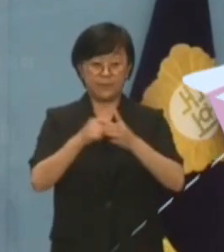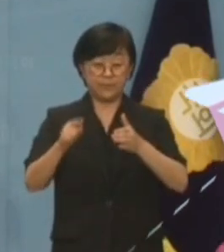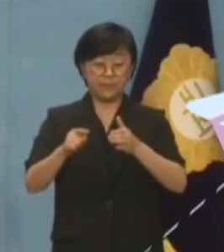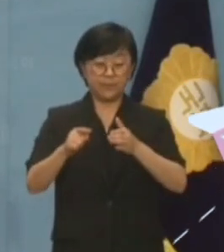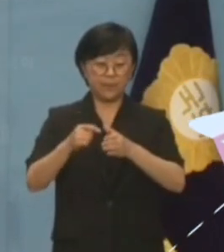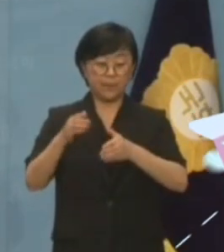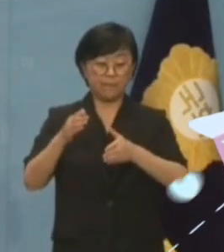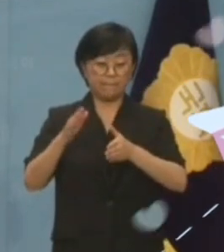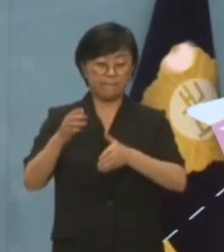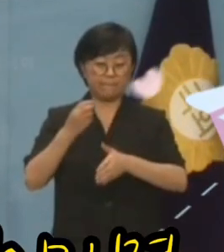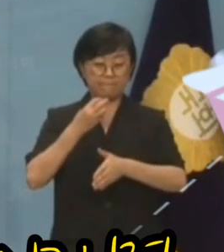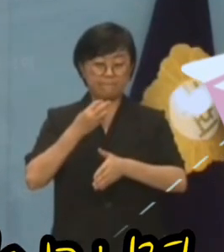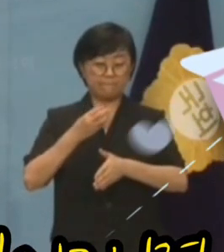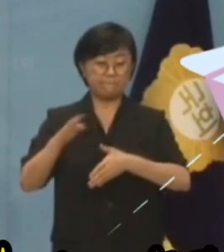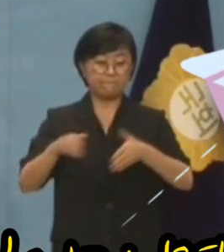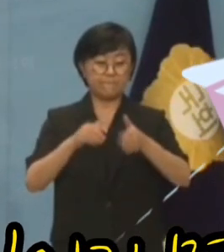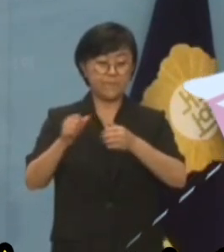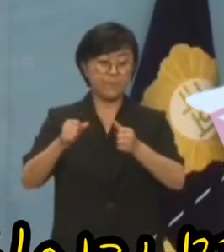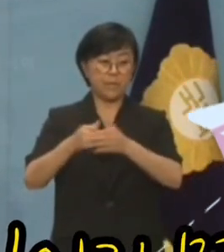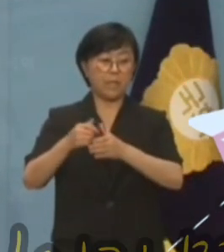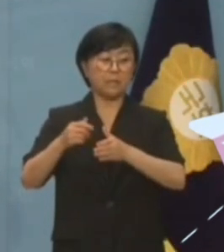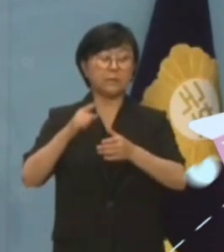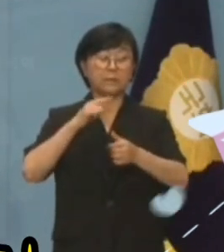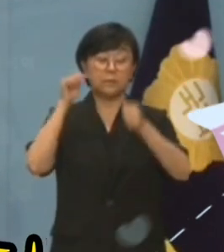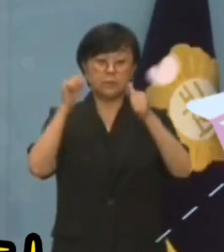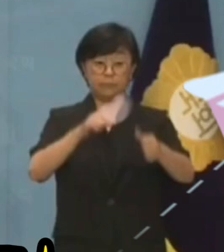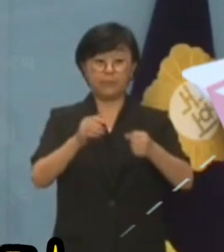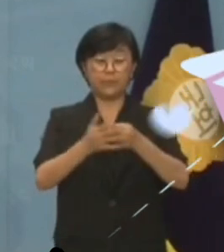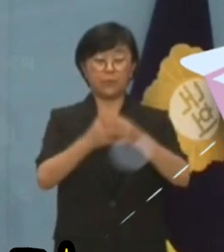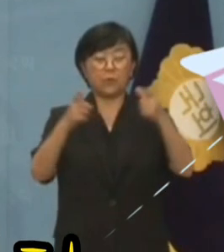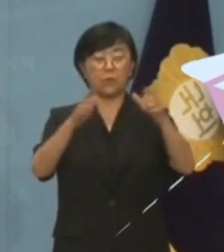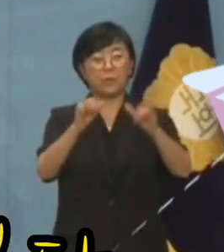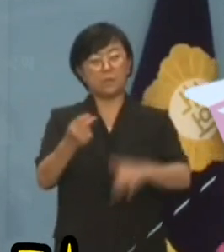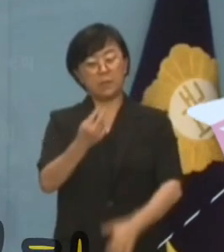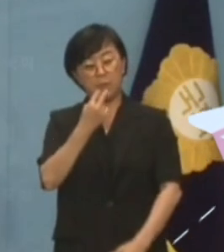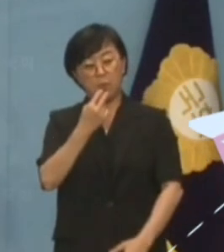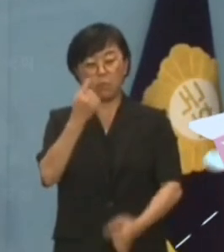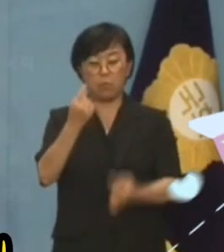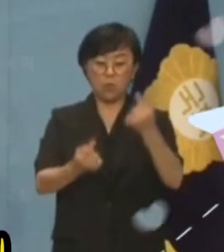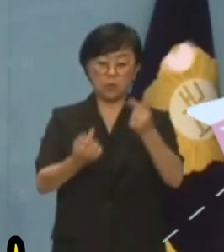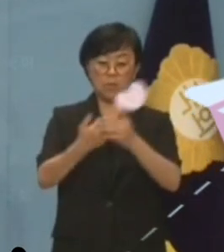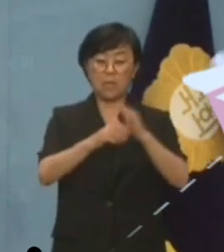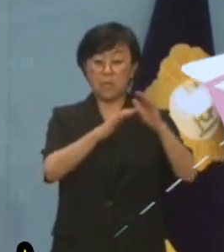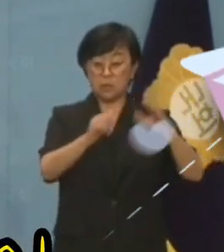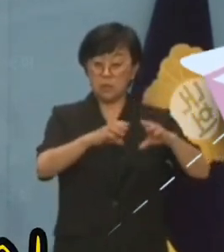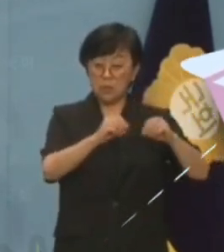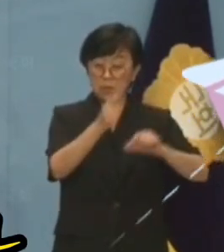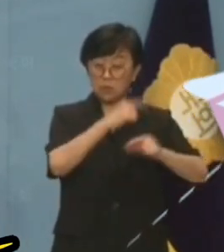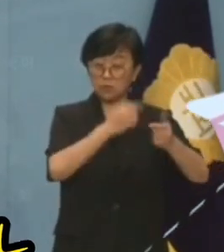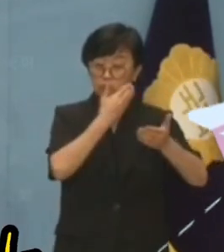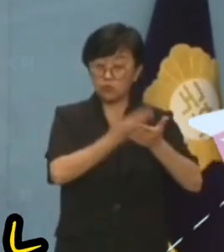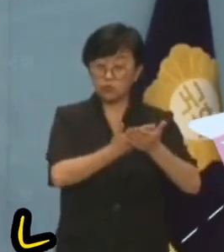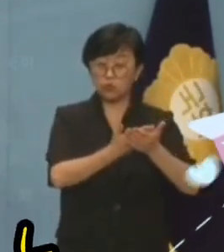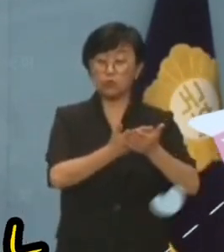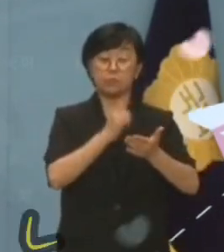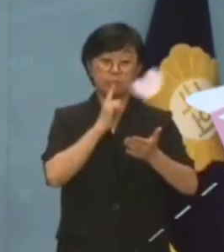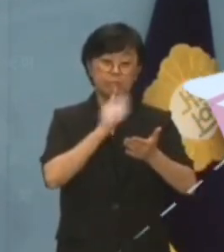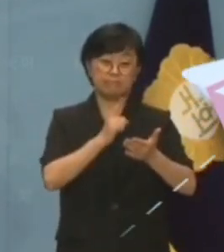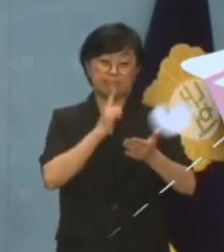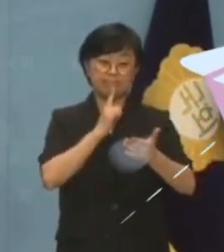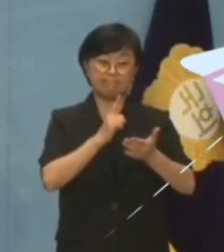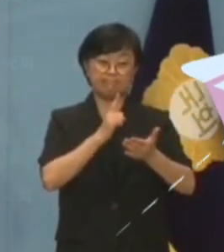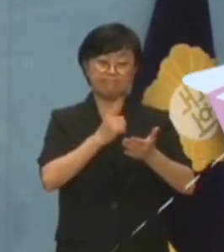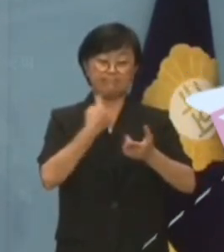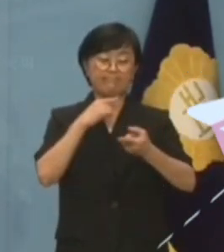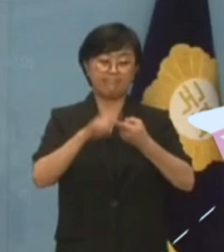지사의 지시라면 도민의 생명보다 가족의 땅이 더 중요했다는